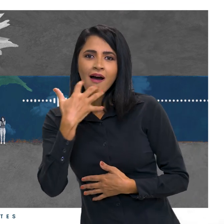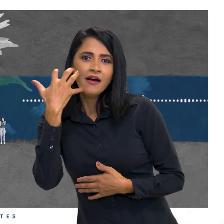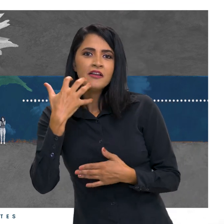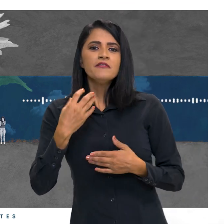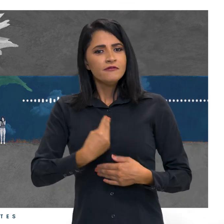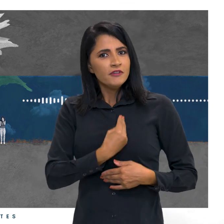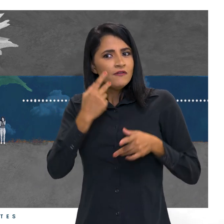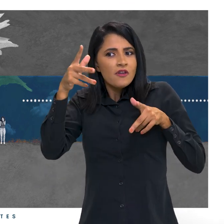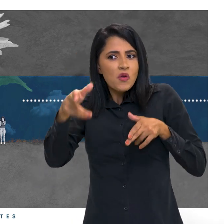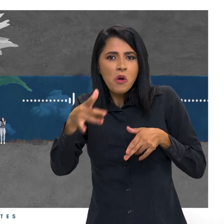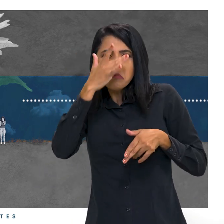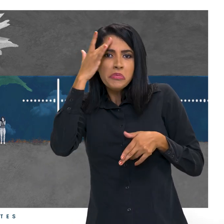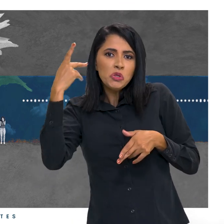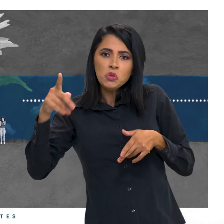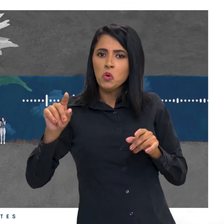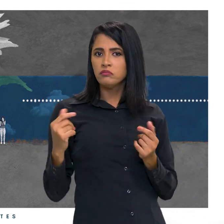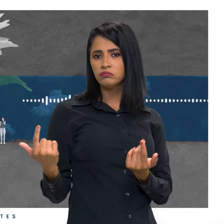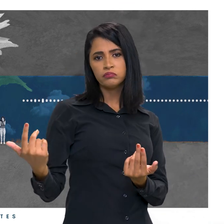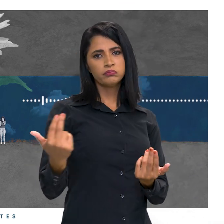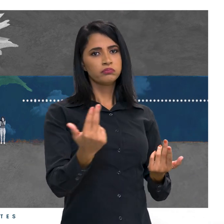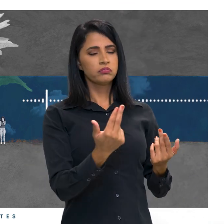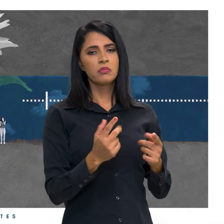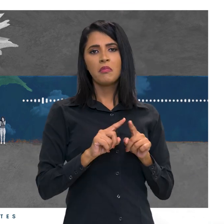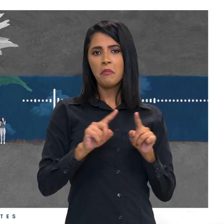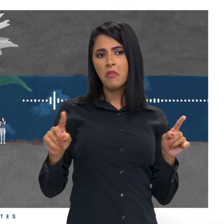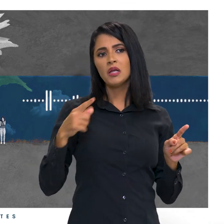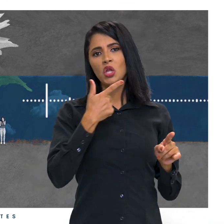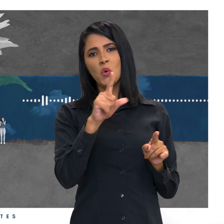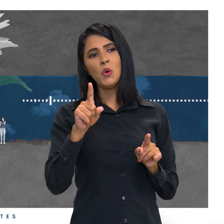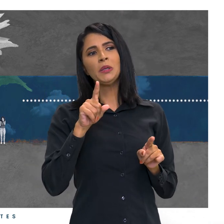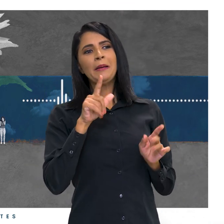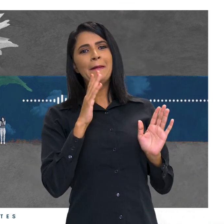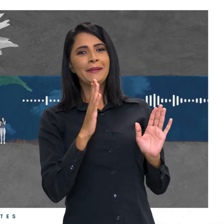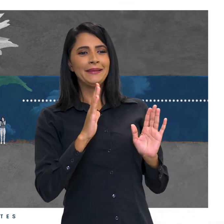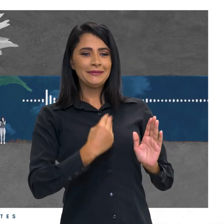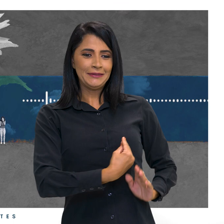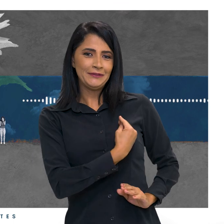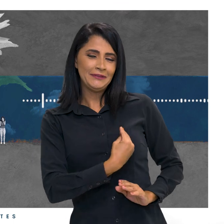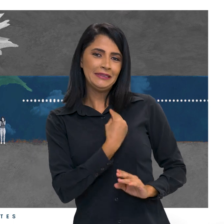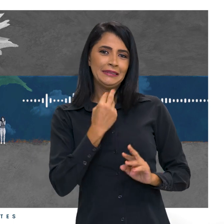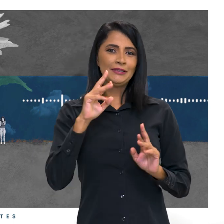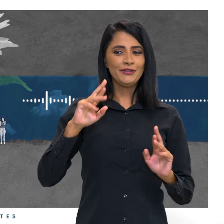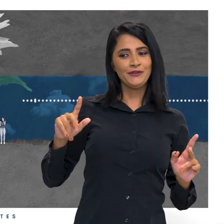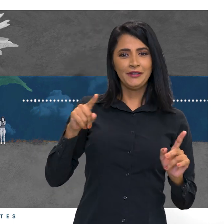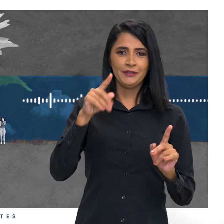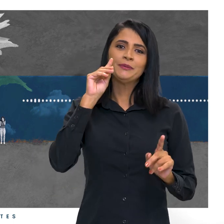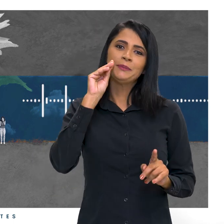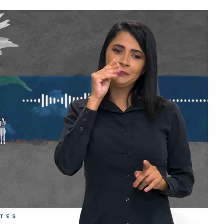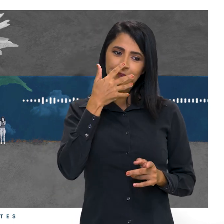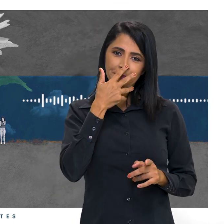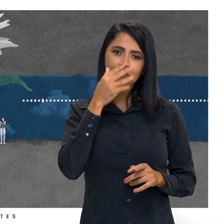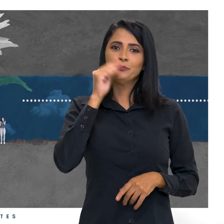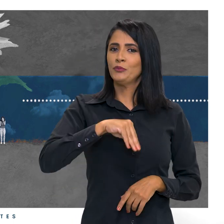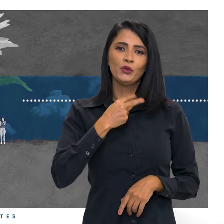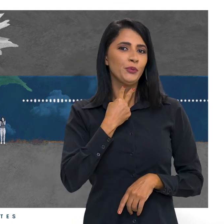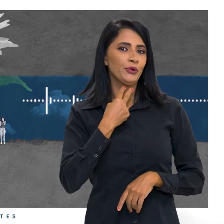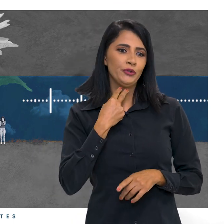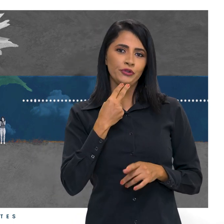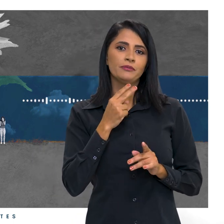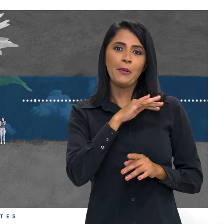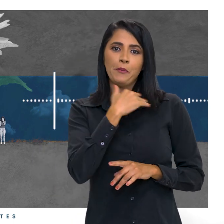mais típicas fazem. Mas tem um aspecto da vida comum a todo mundo que não pode ser deixado de lado. O fim dela.